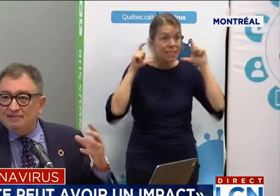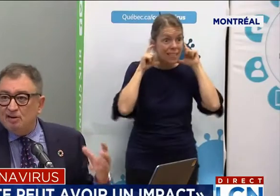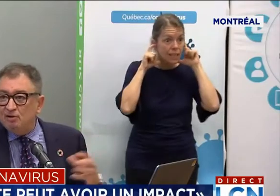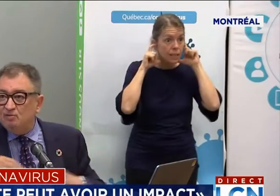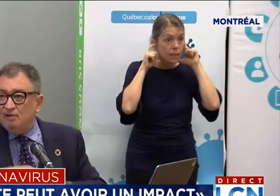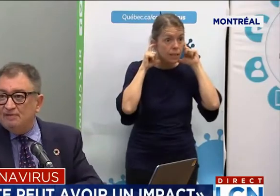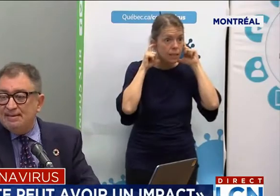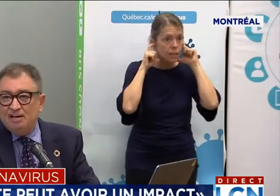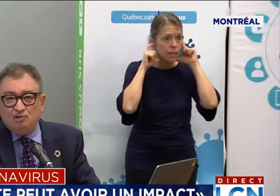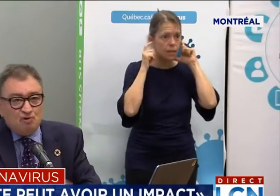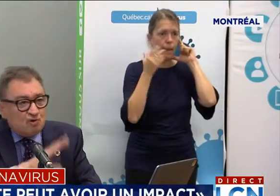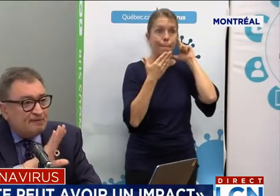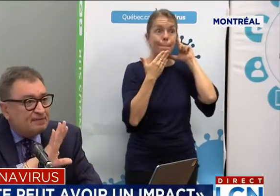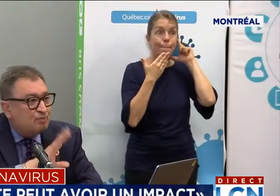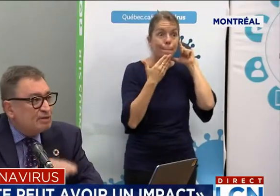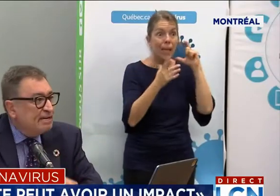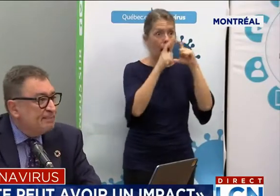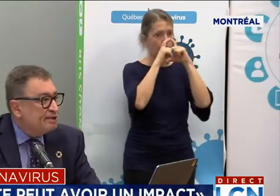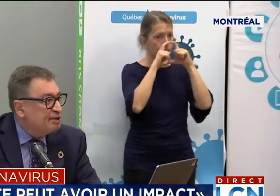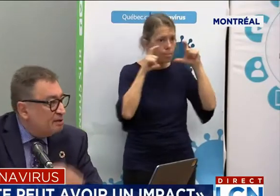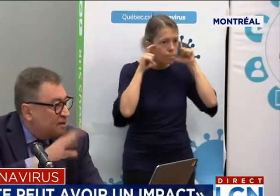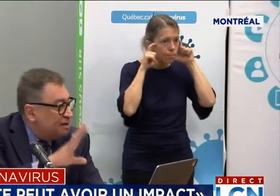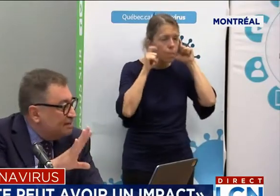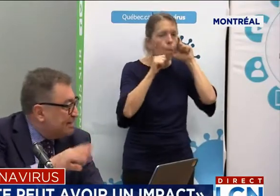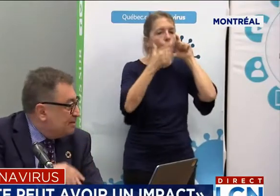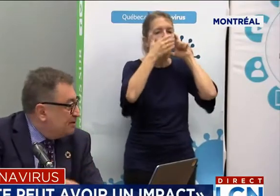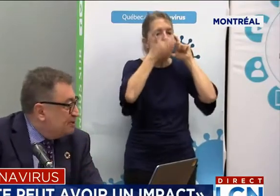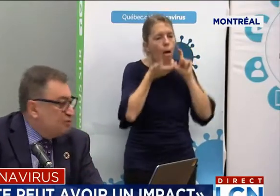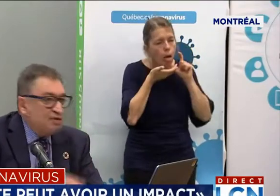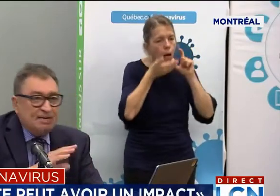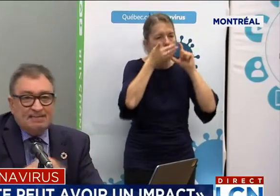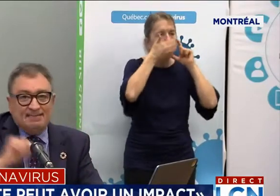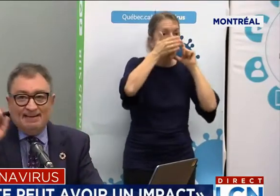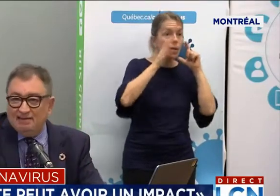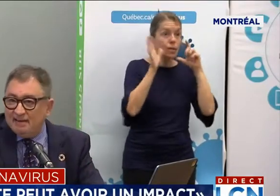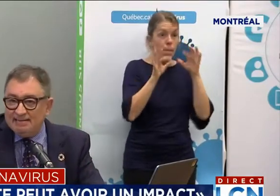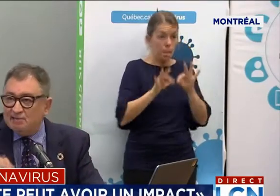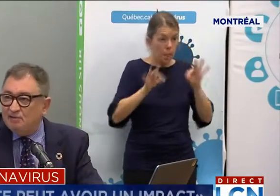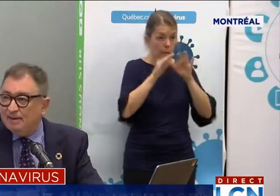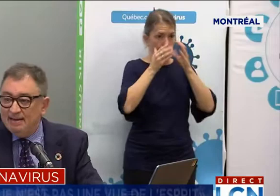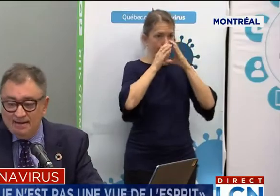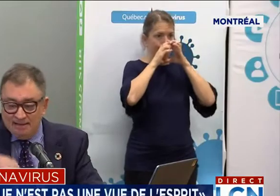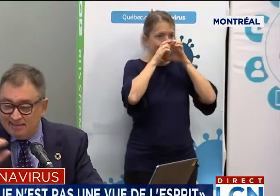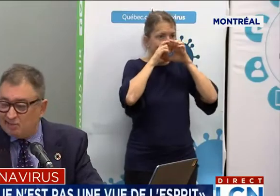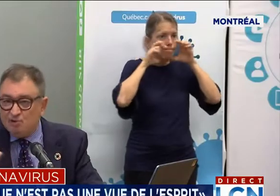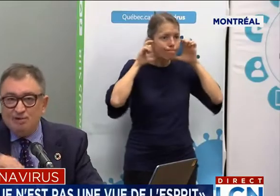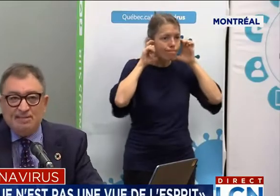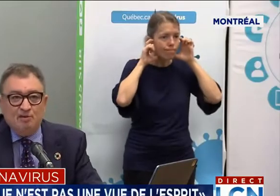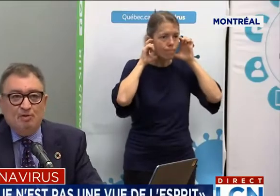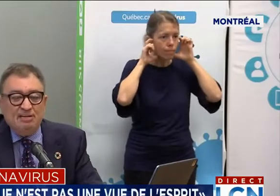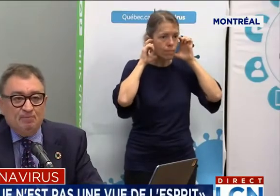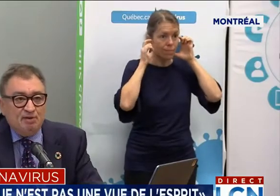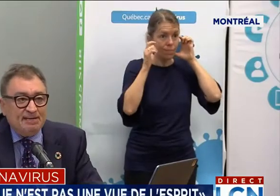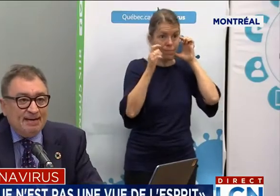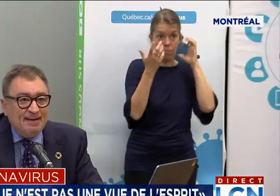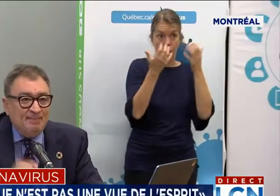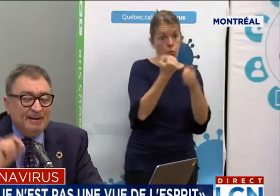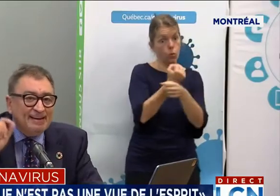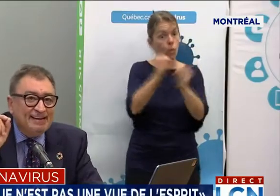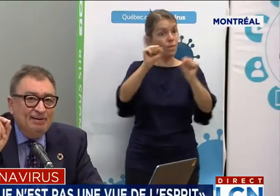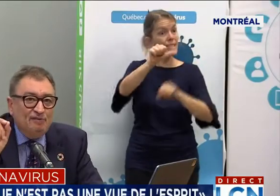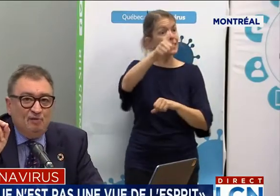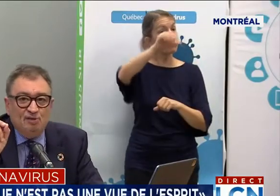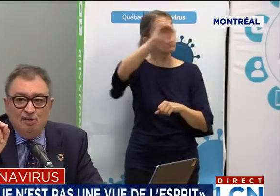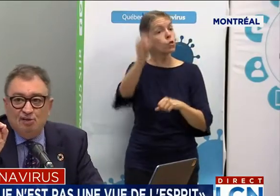commune. Si avec le couvre-visage, on sauve 10 % des personnes, ça sera 10 %. Si ça en est 20, ça sera 20. C'est sûr que ça ne soit pas 100 %,